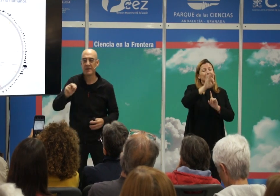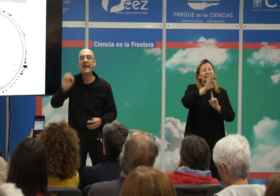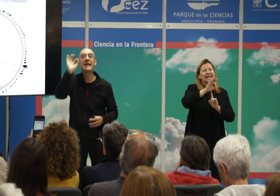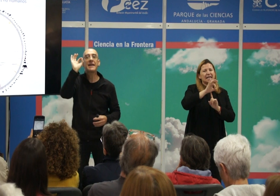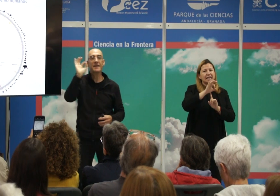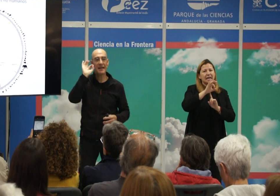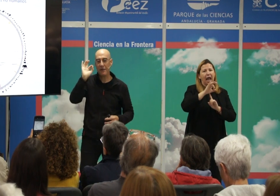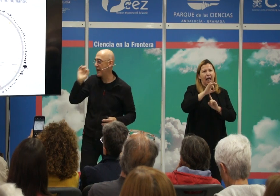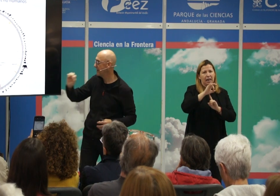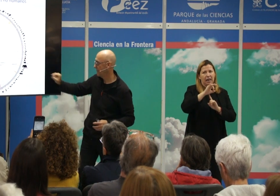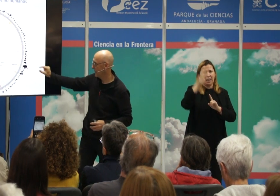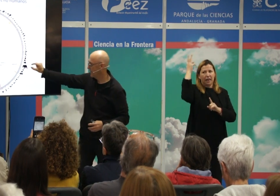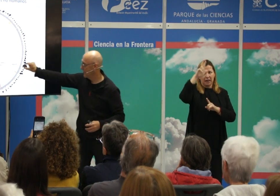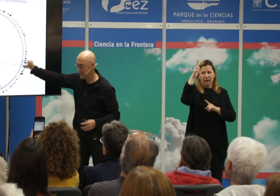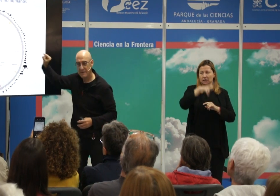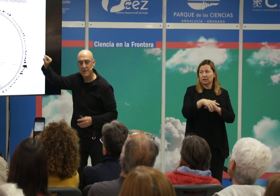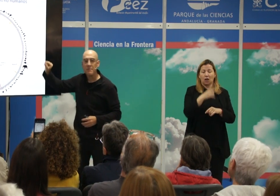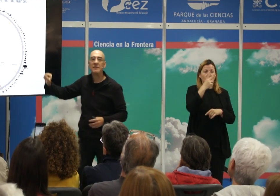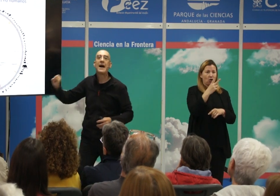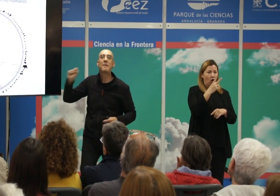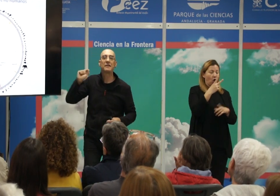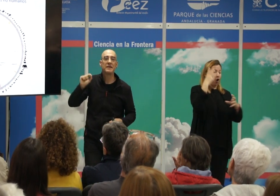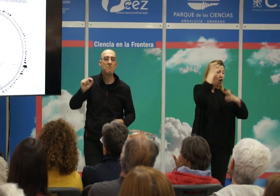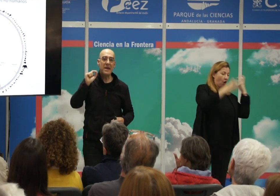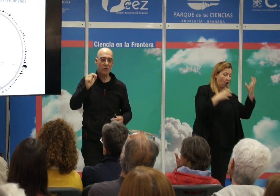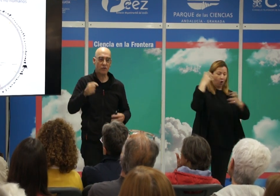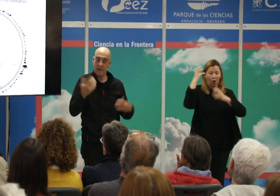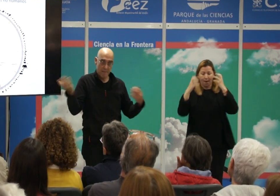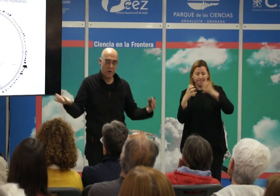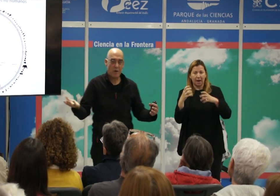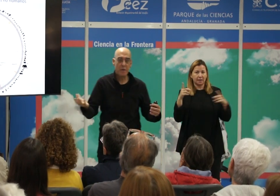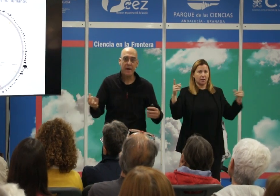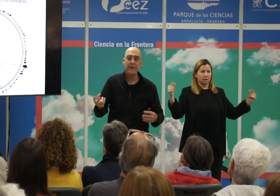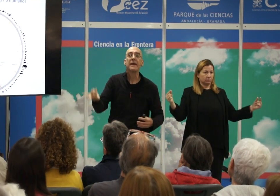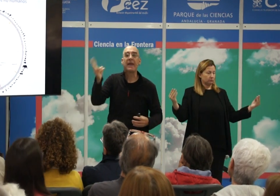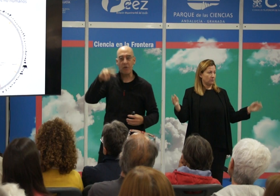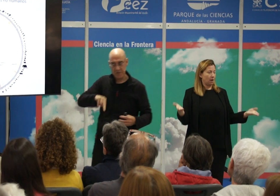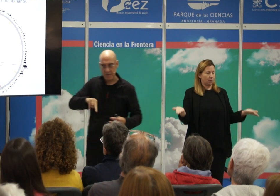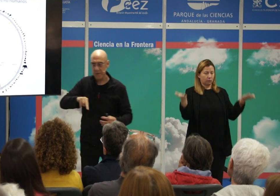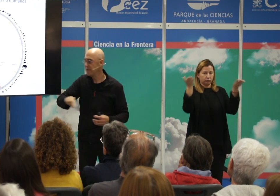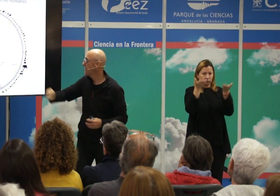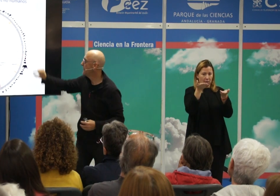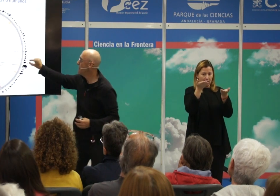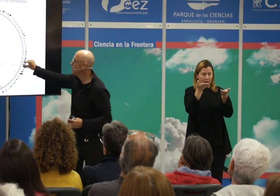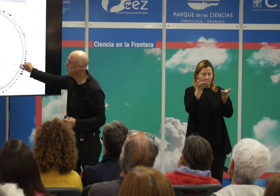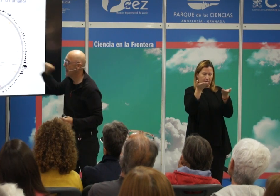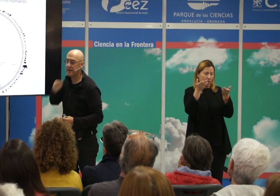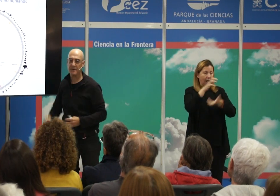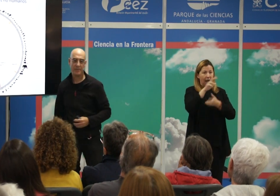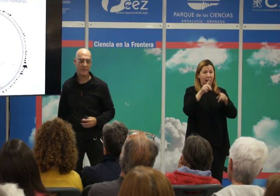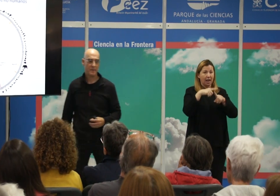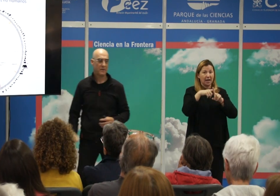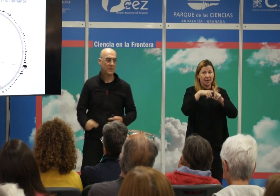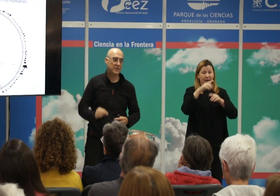especies elegidas al azar se van a aparecer menos en violencia que dos especies del mismo